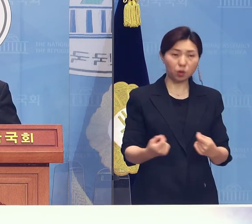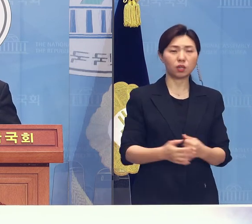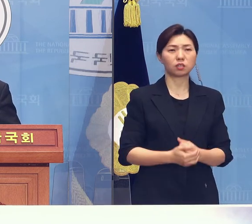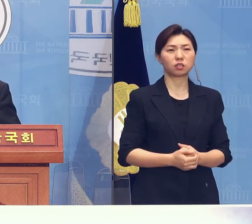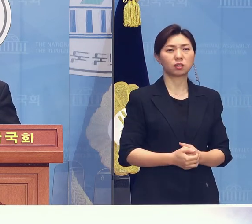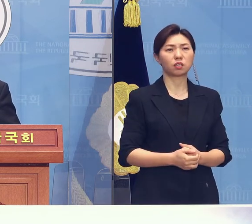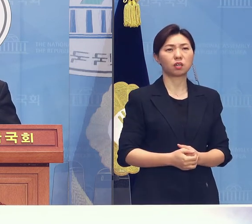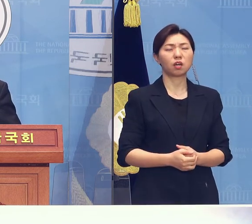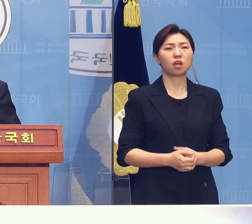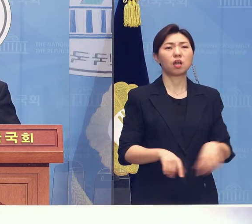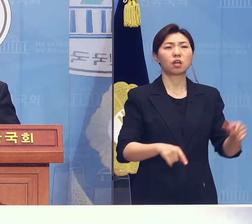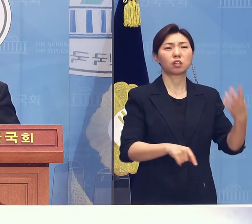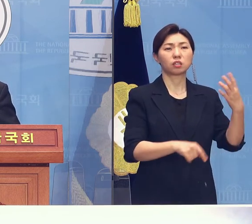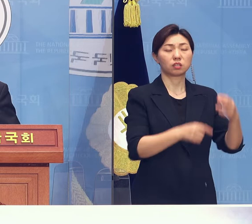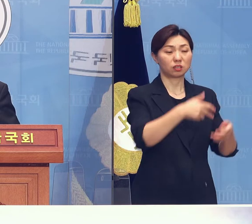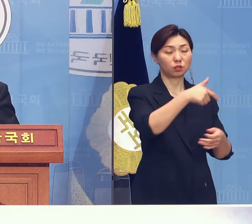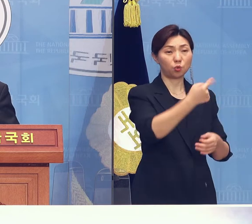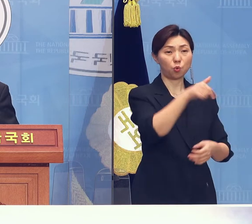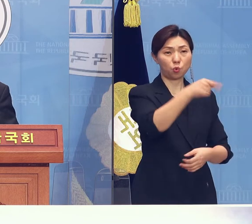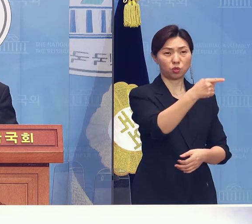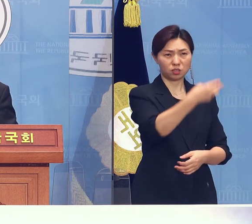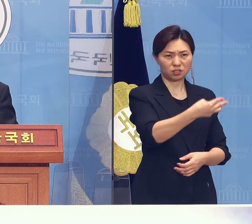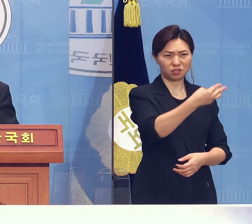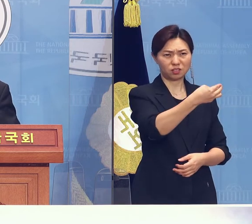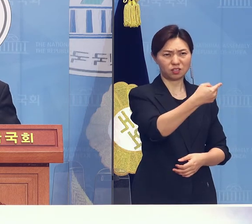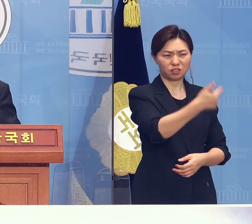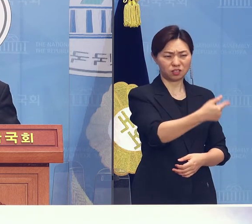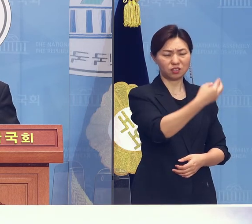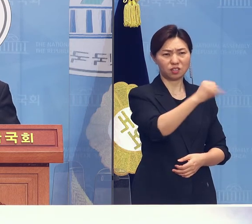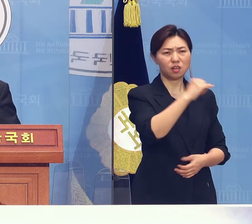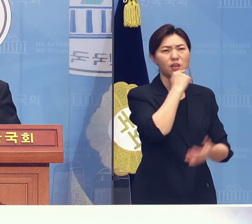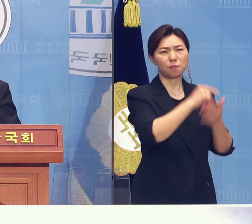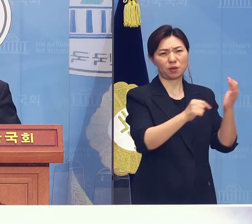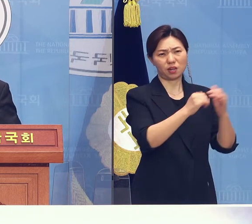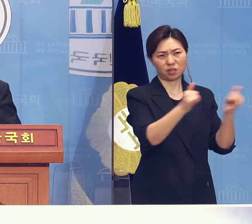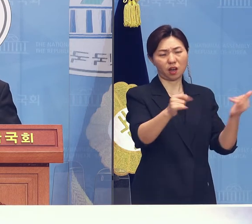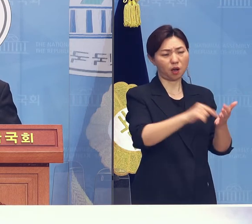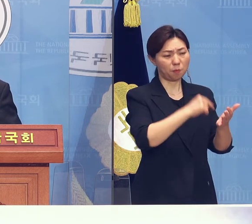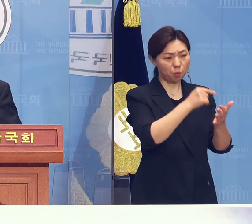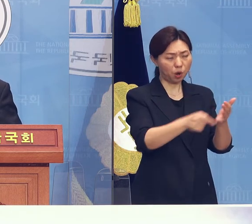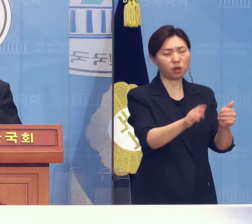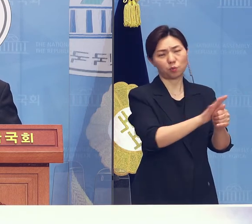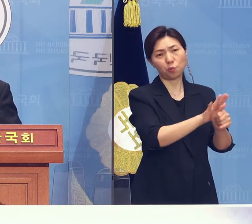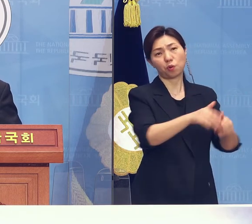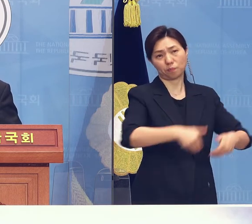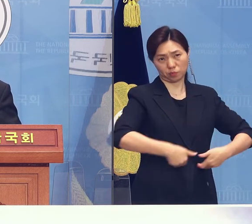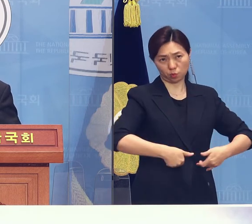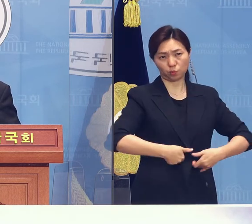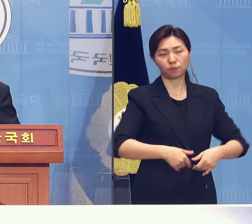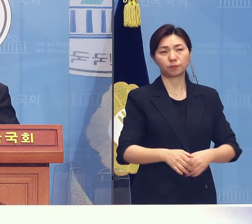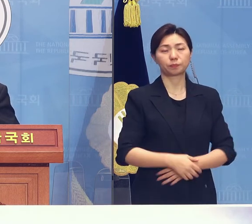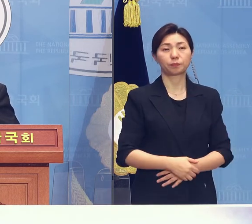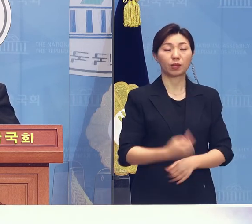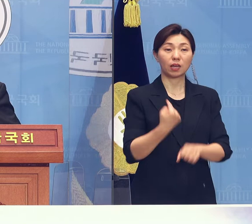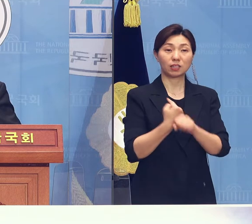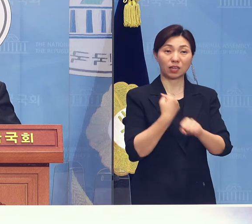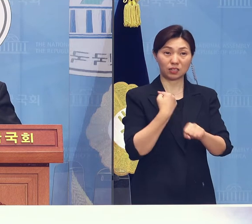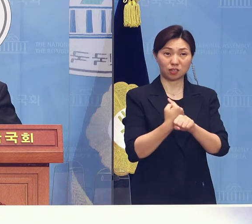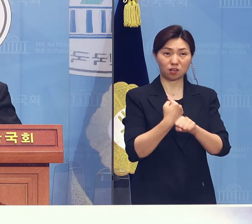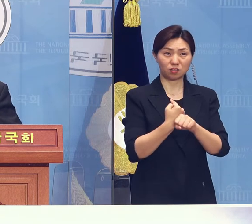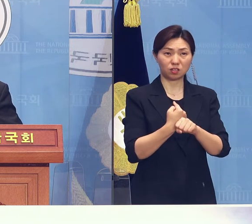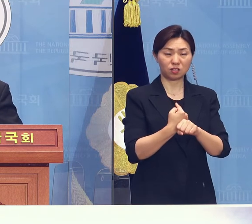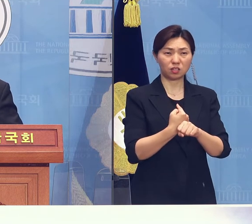각별한 관심을 부탁드립니다. 작년 2021년 12월 9일 제조